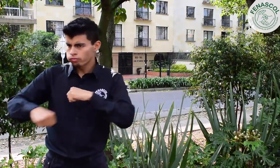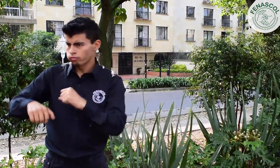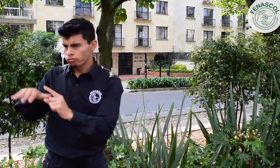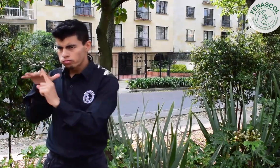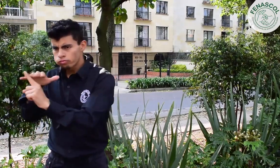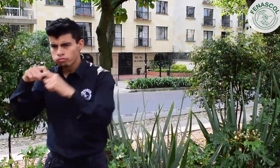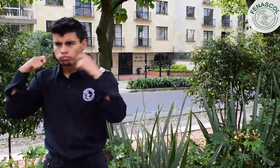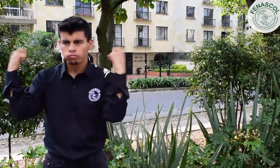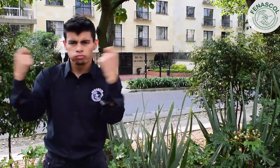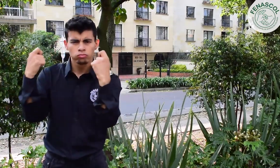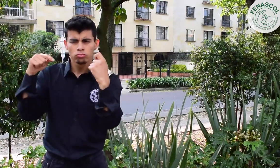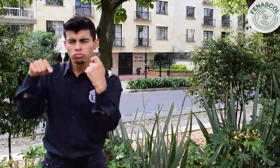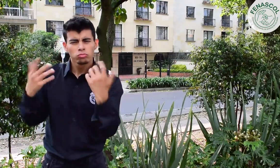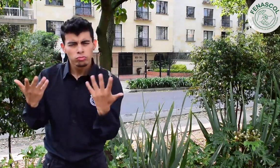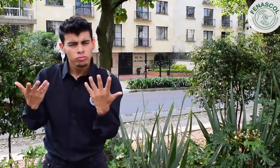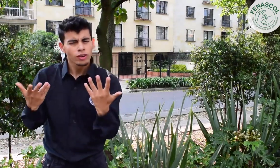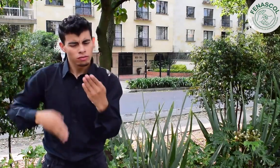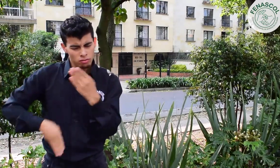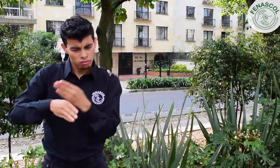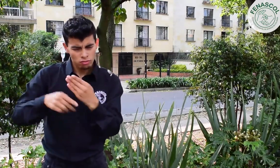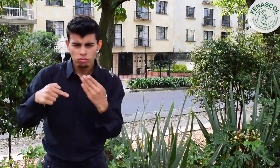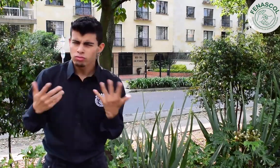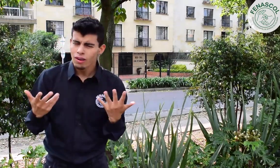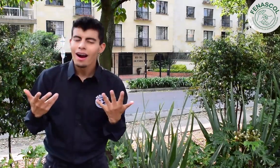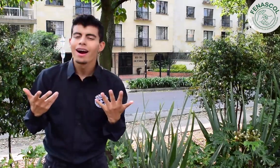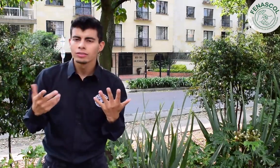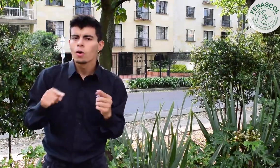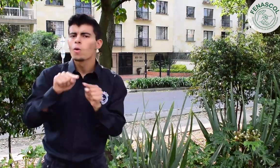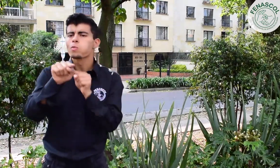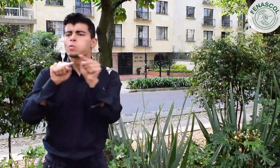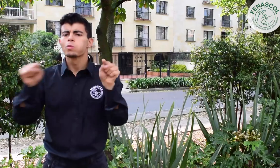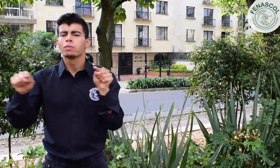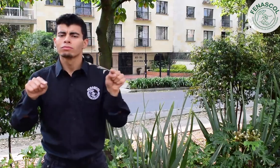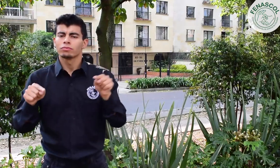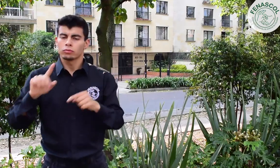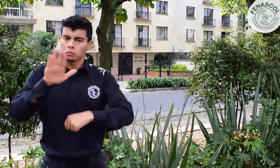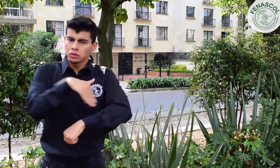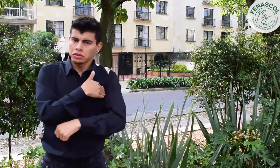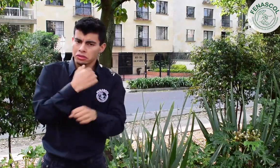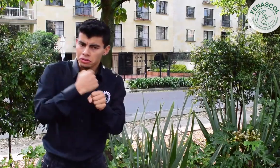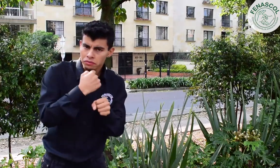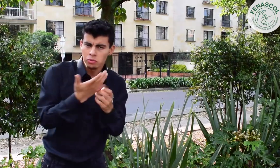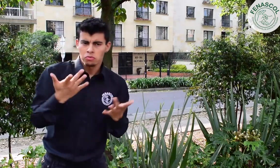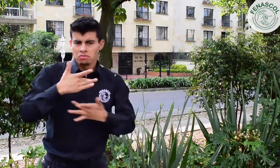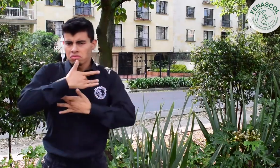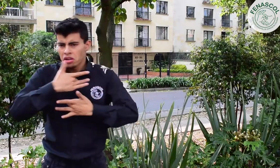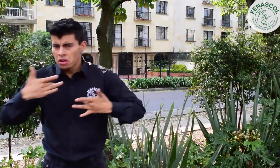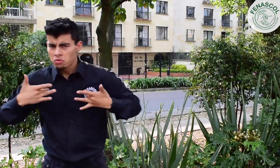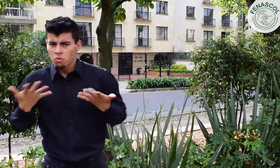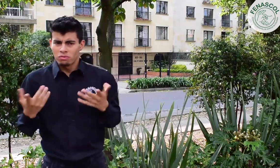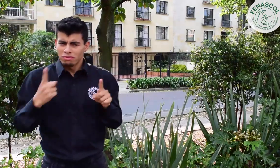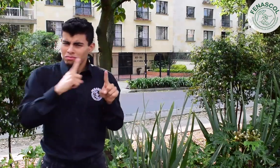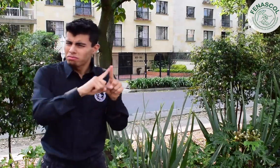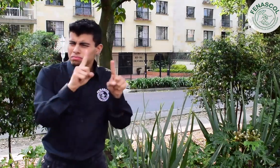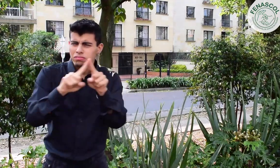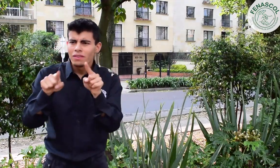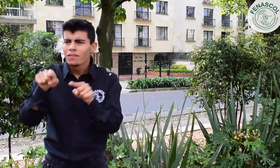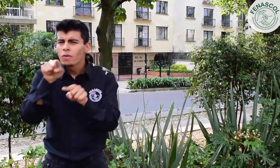haciendo incidencia y promoción ante el Ministerio de Trabajo, Ministerio de Salud y demás organizaciones públicas, para que en todos los espacios donde haga